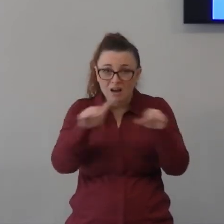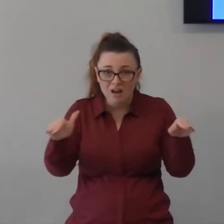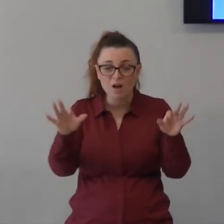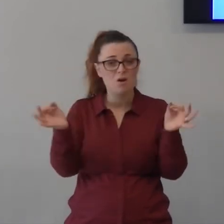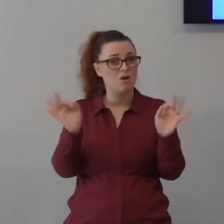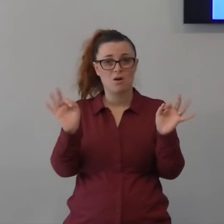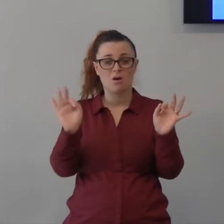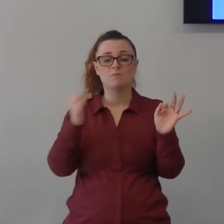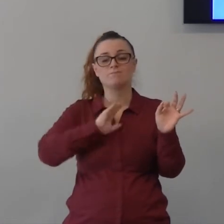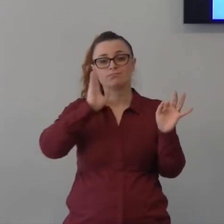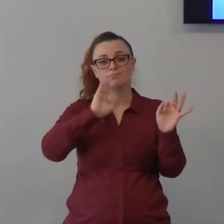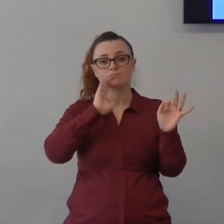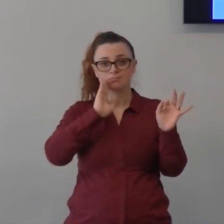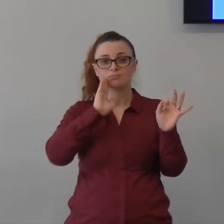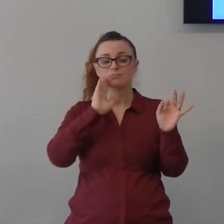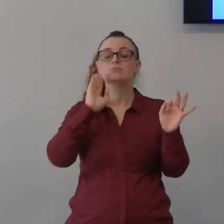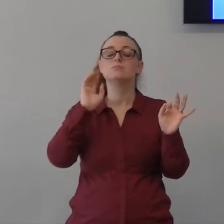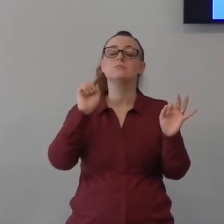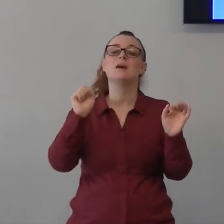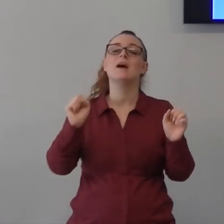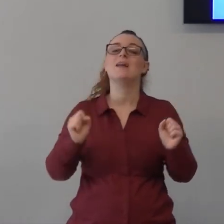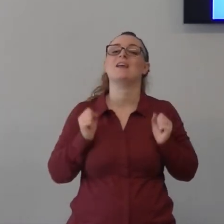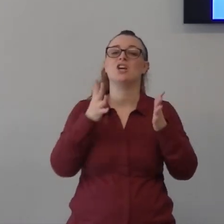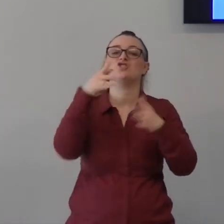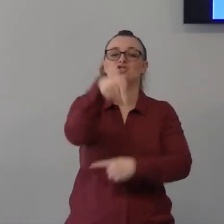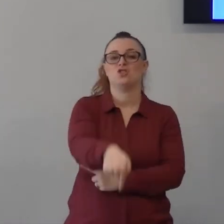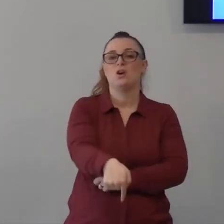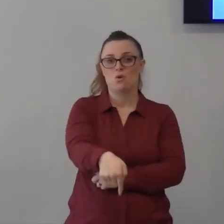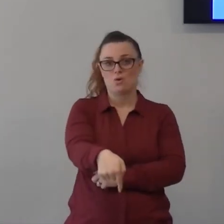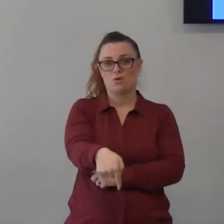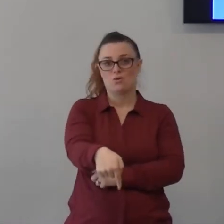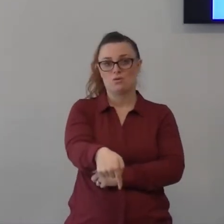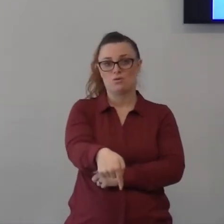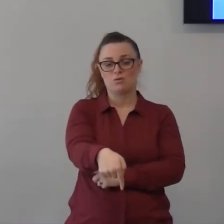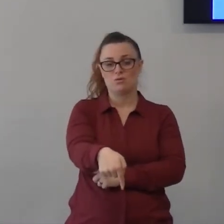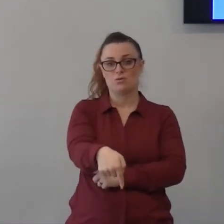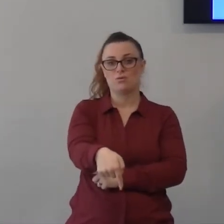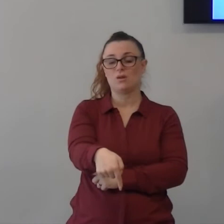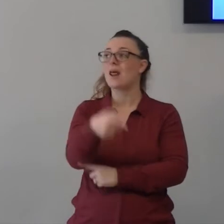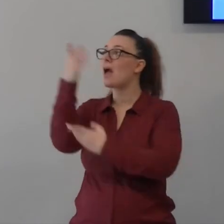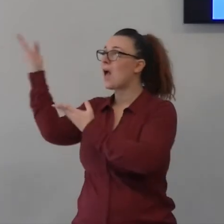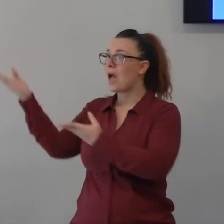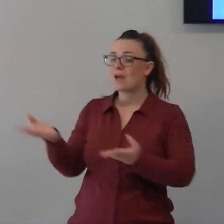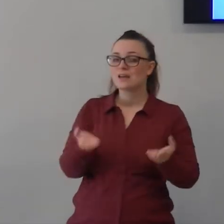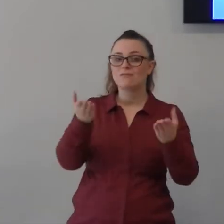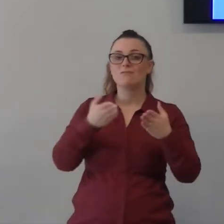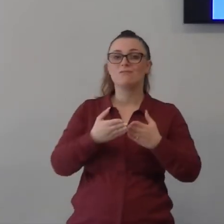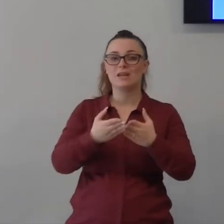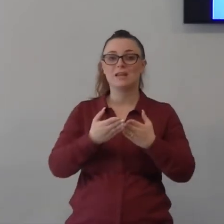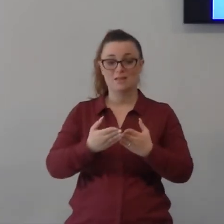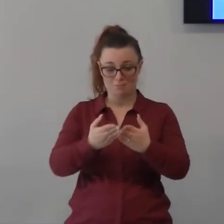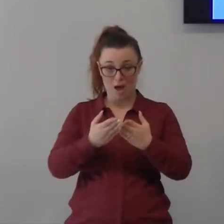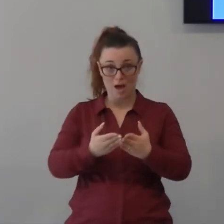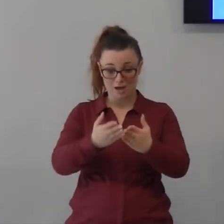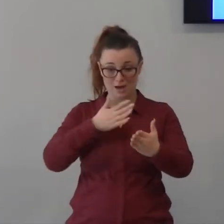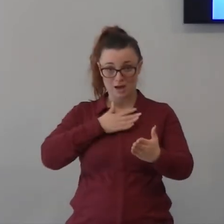di agire adesso questa mattina stessa forse devi invitarlo nella tua barca per la prima volta forse devi invitarlo